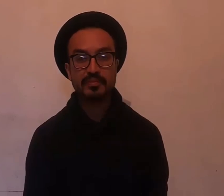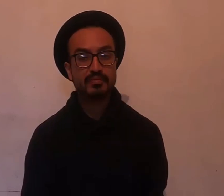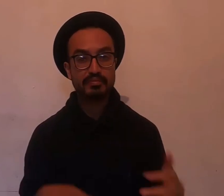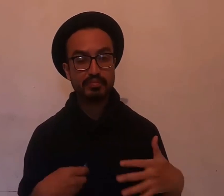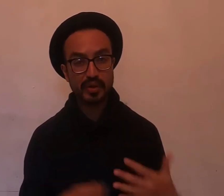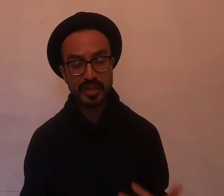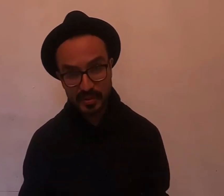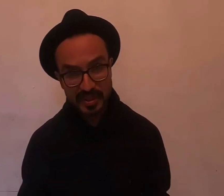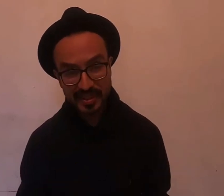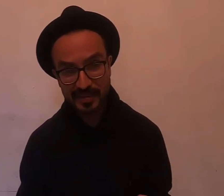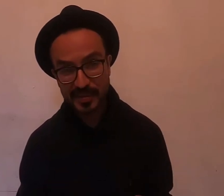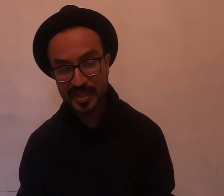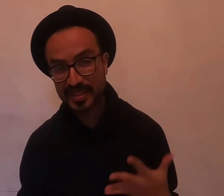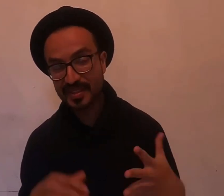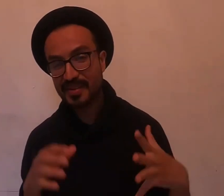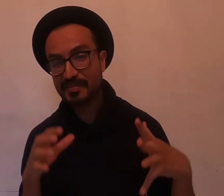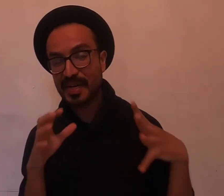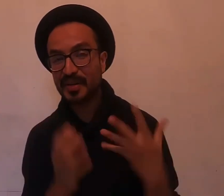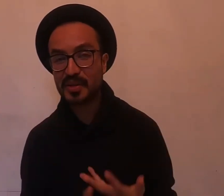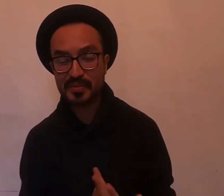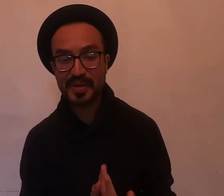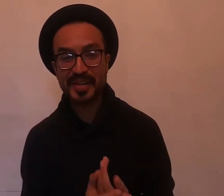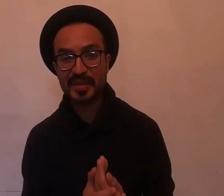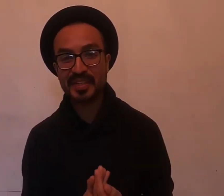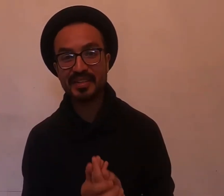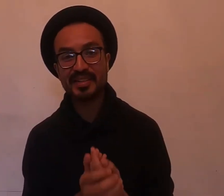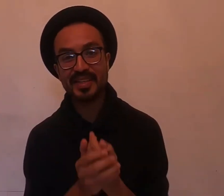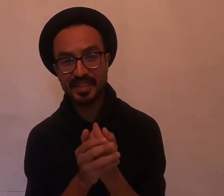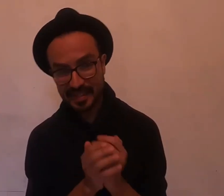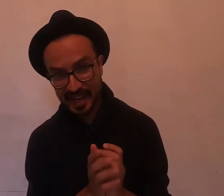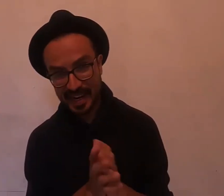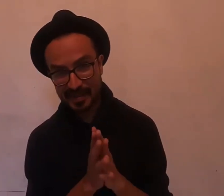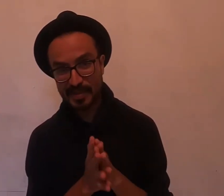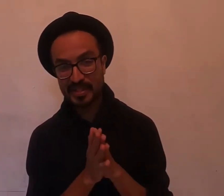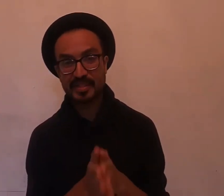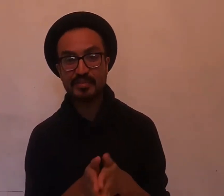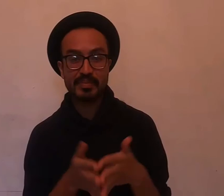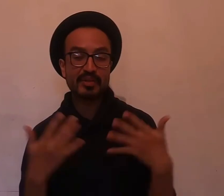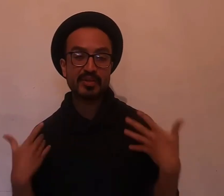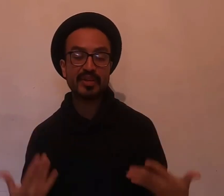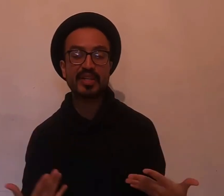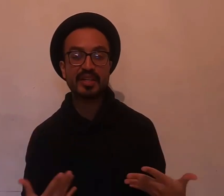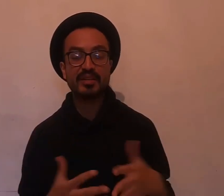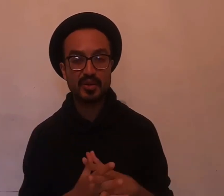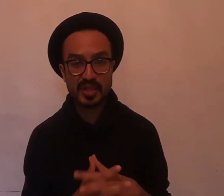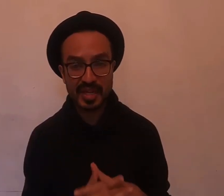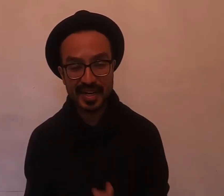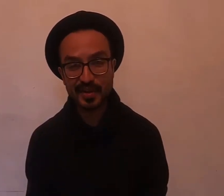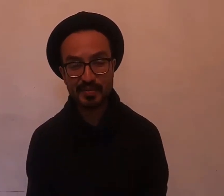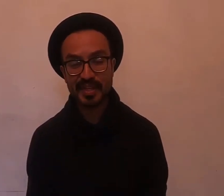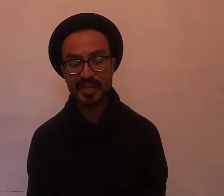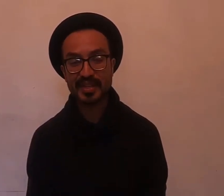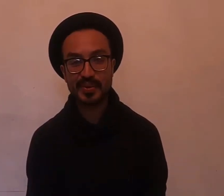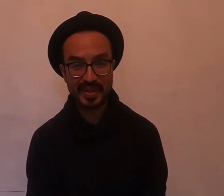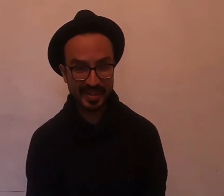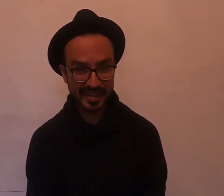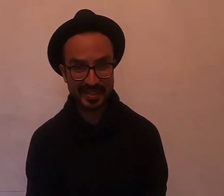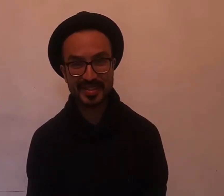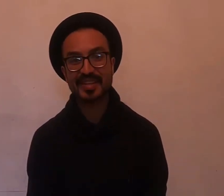Por eso es que también es tan valioso para mí quienes han participado y nos han acompañado en este